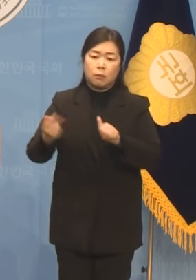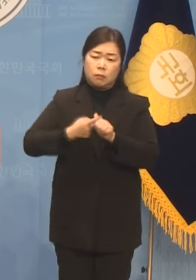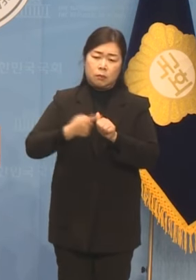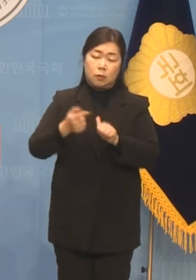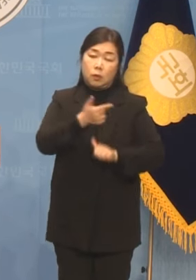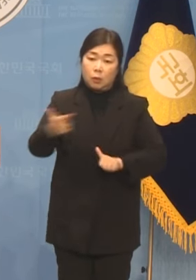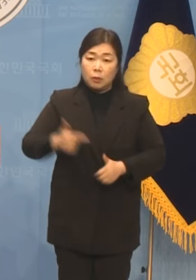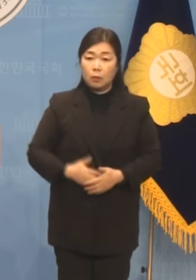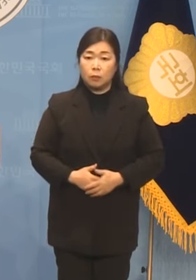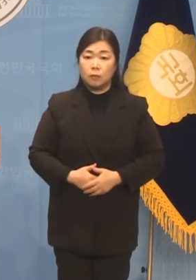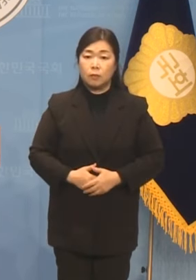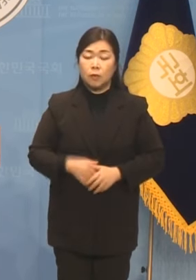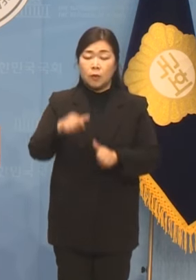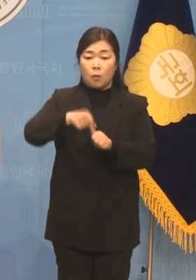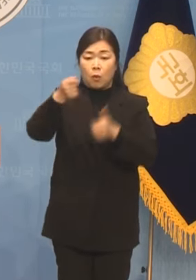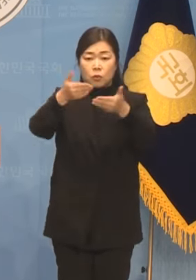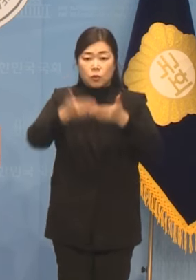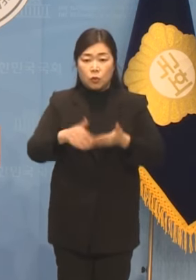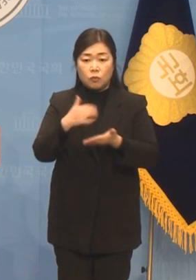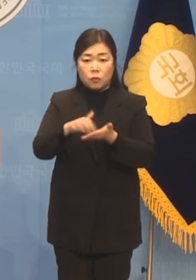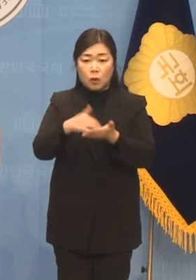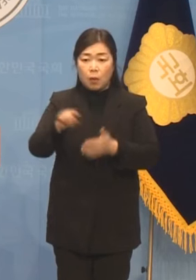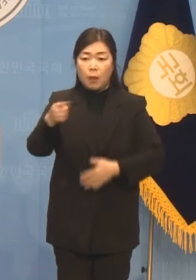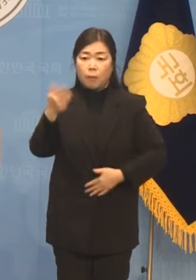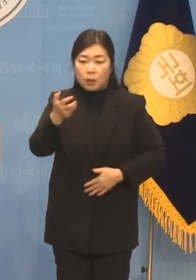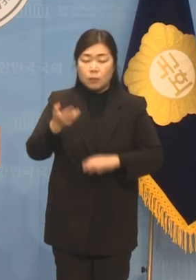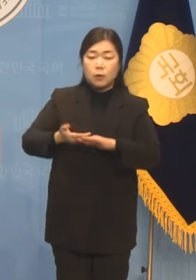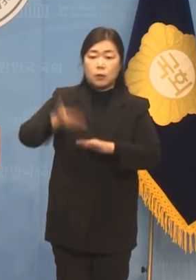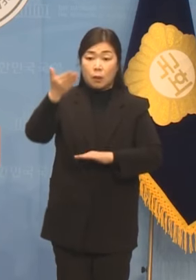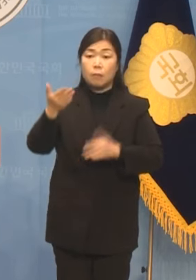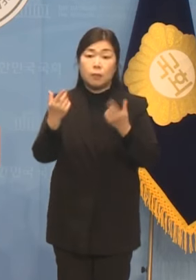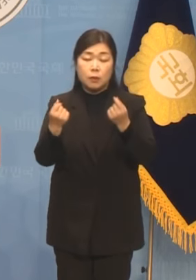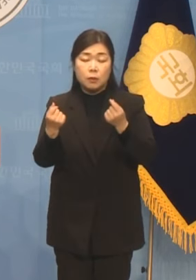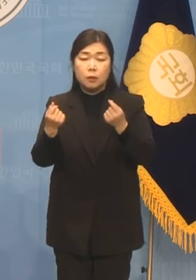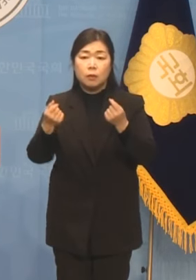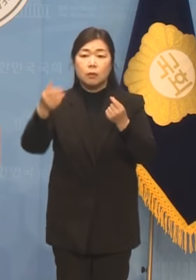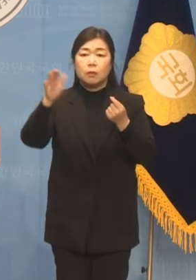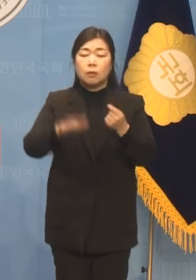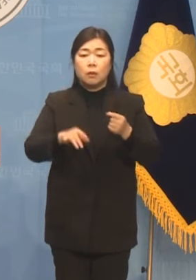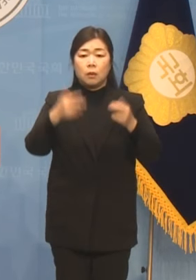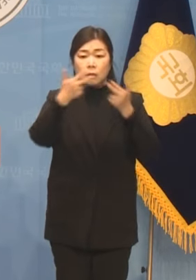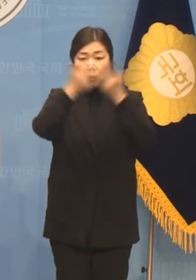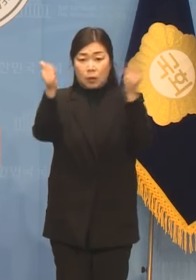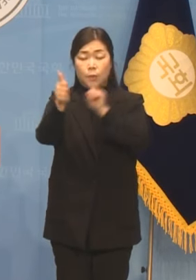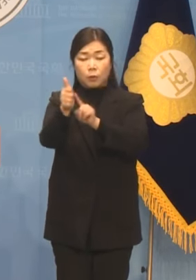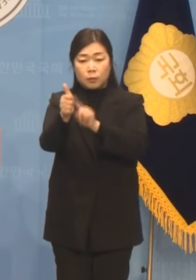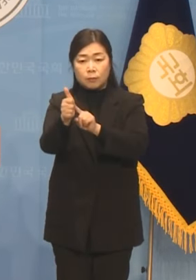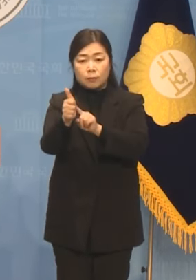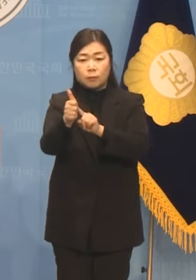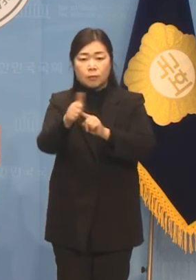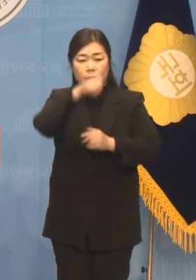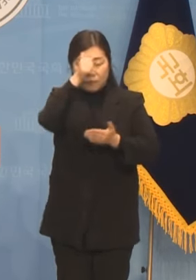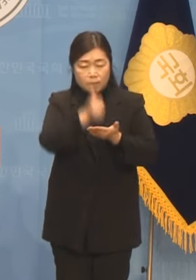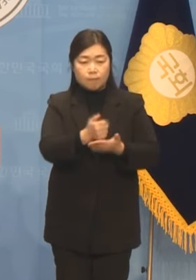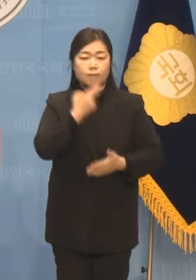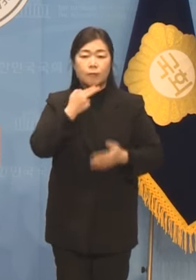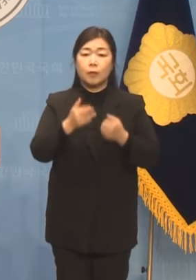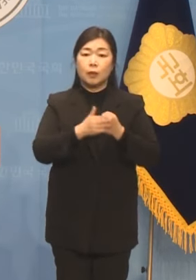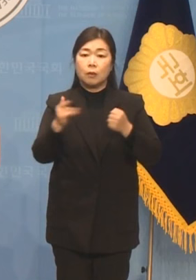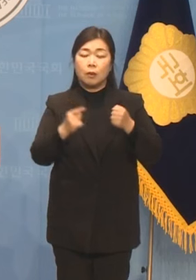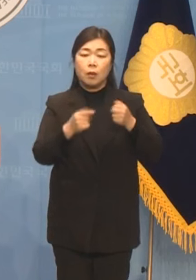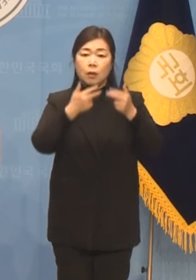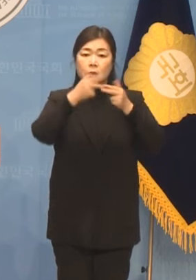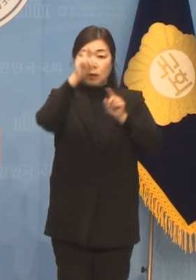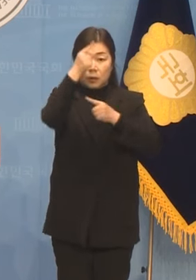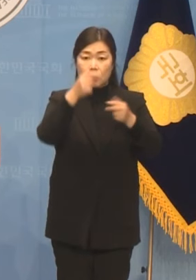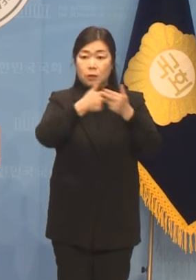이재명 당대표의 죄없음을 믿었기에 오직 한길로 당대표를 지키는 일에 매진했습니다.